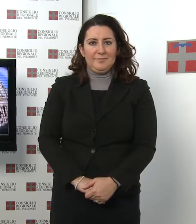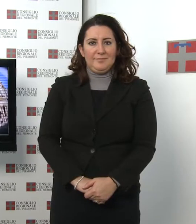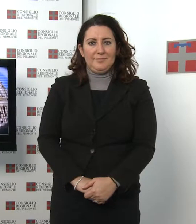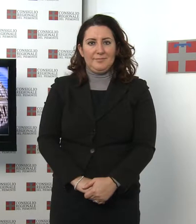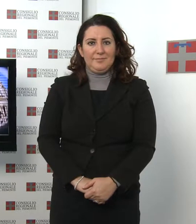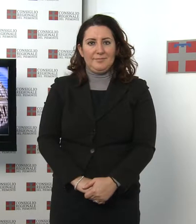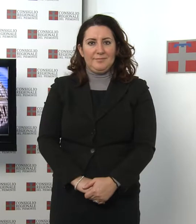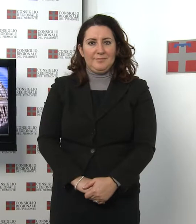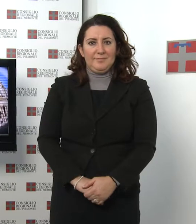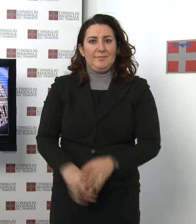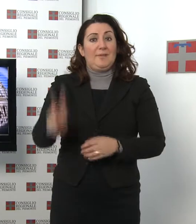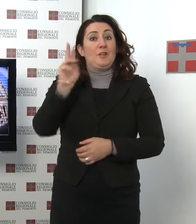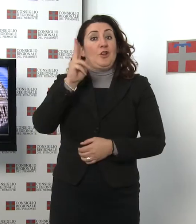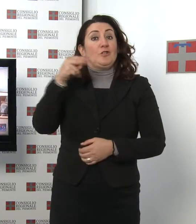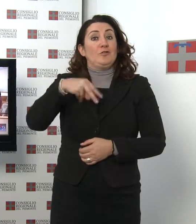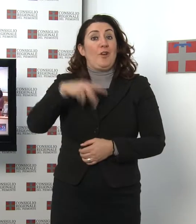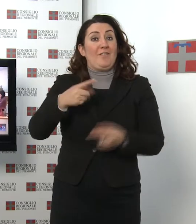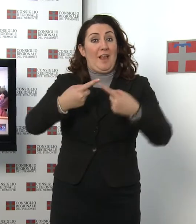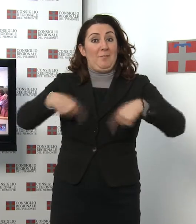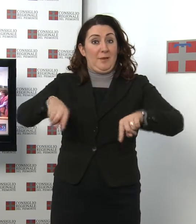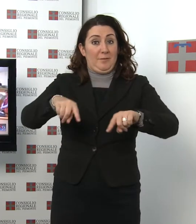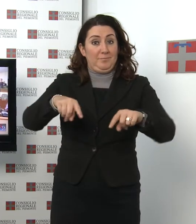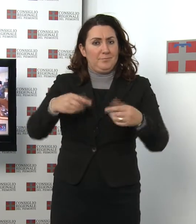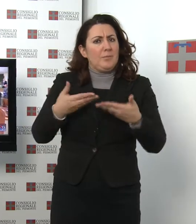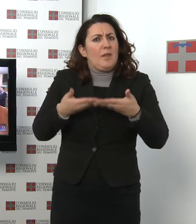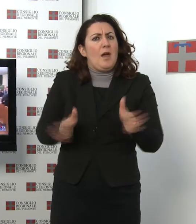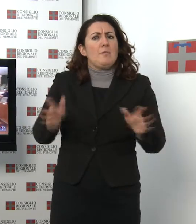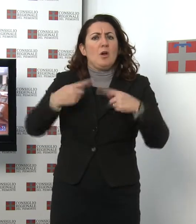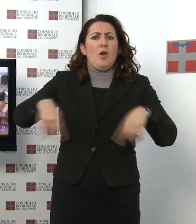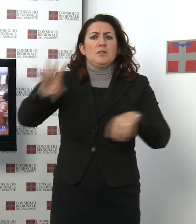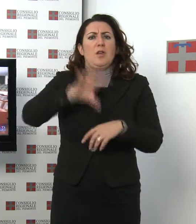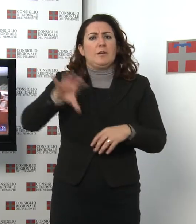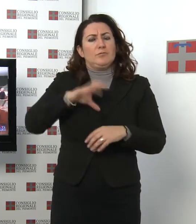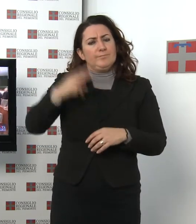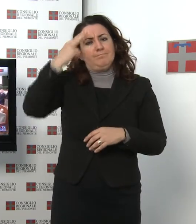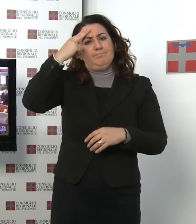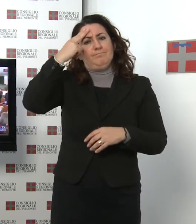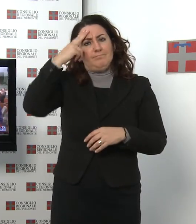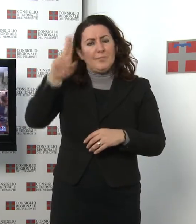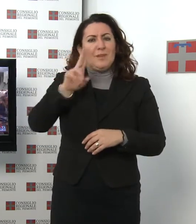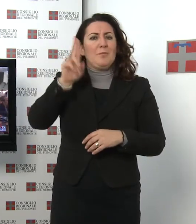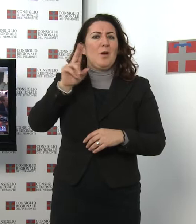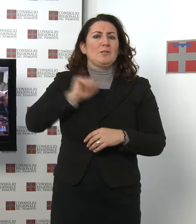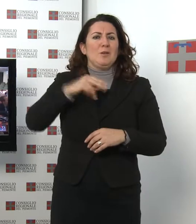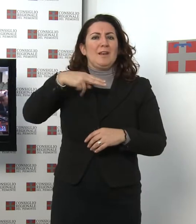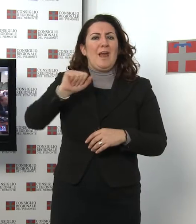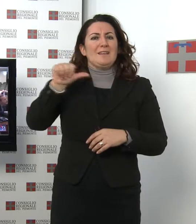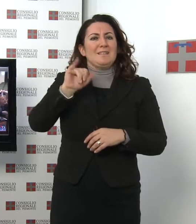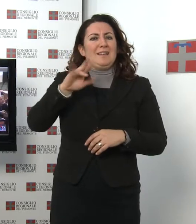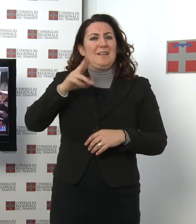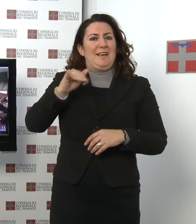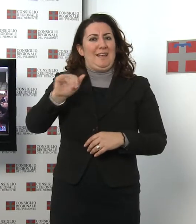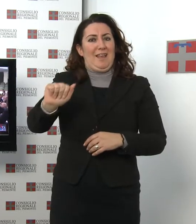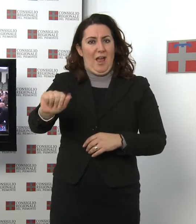La seduta del 12 novembre. In apertura il Consiglio regionale ha ricordato i martiri di Nassiria e approvato il conferimento della